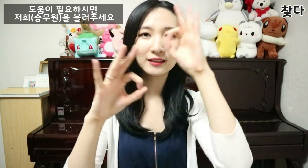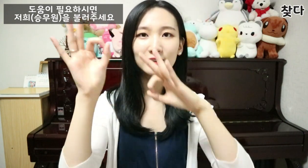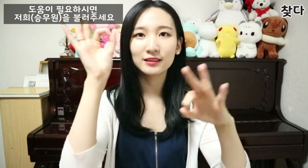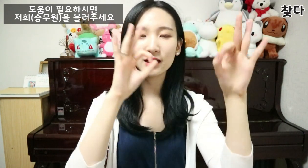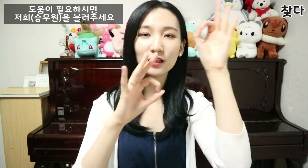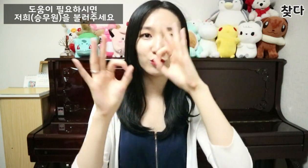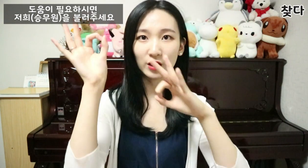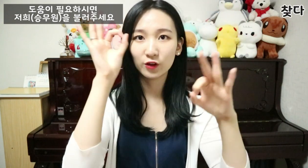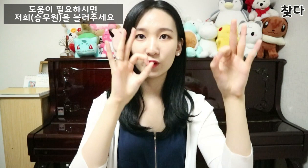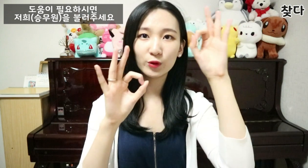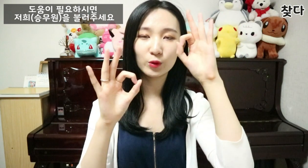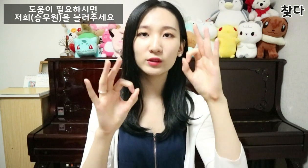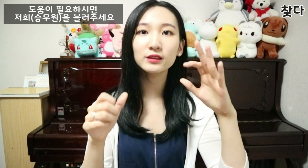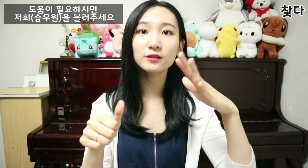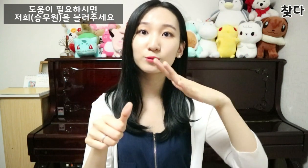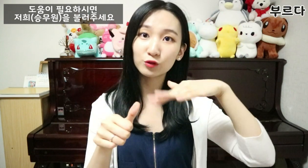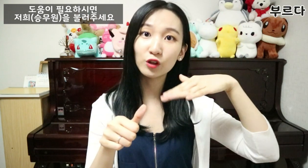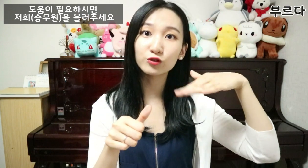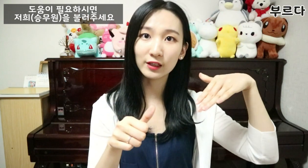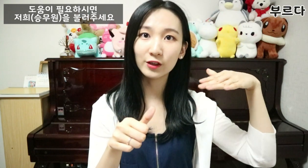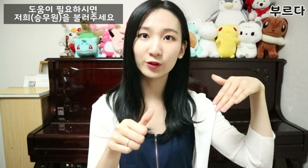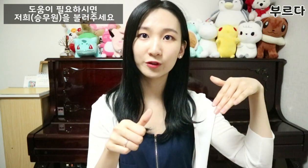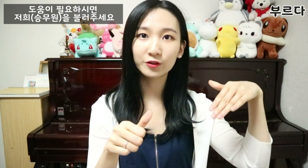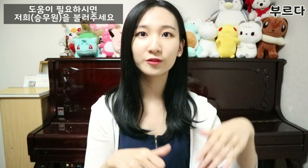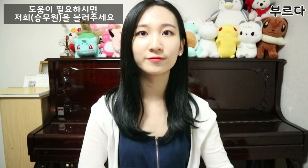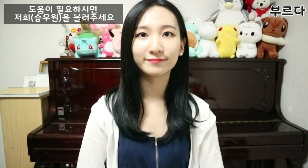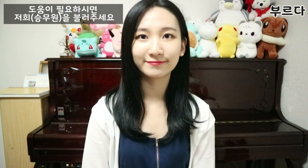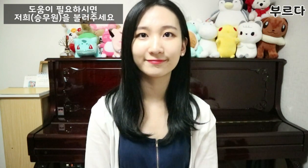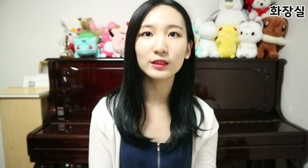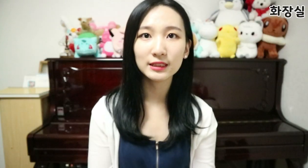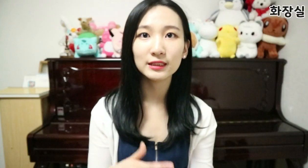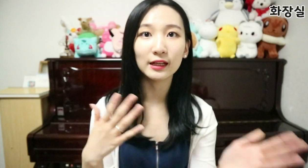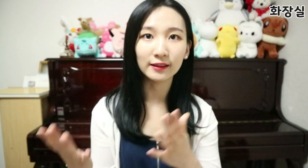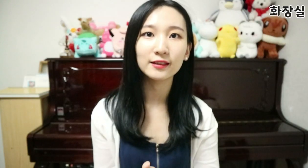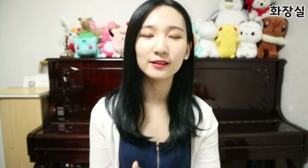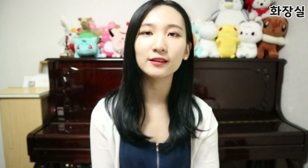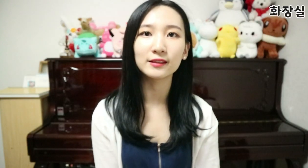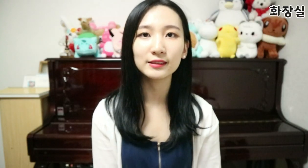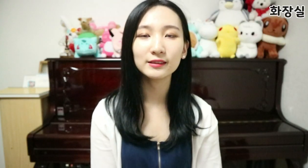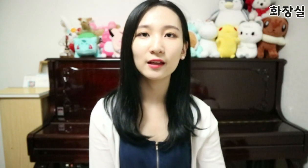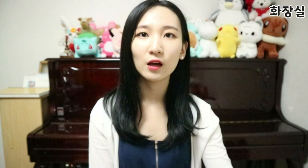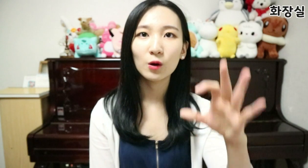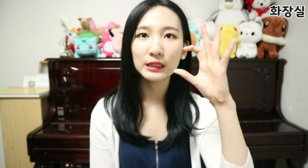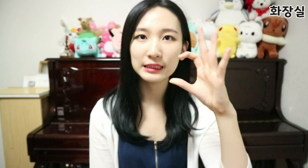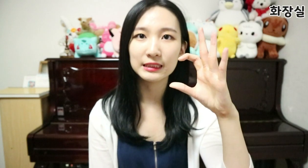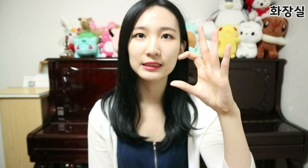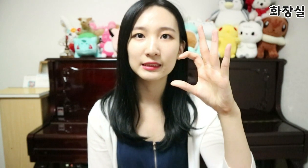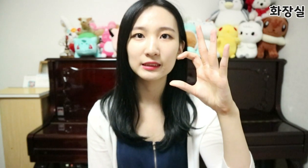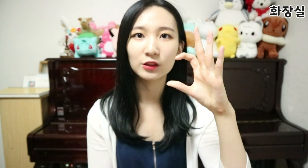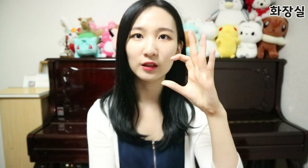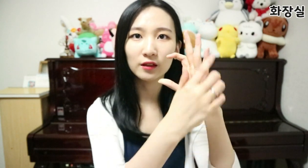찾아주세요. 혹은 불러주세요. 화장실을 안내해드릴 때는 화장실 이렇게